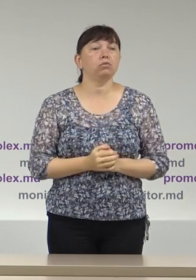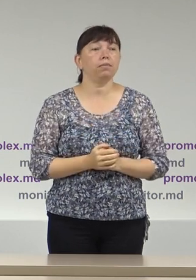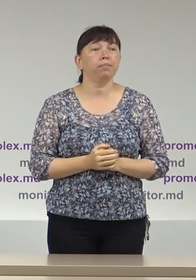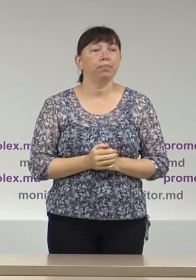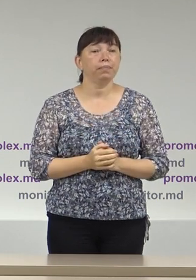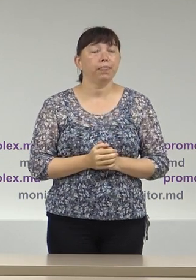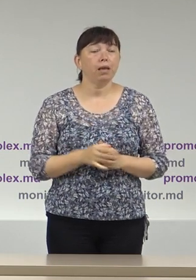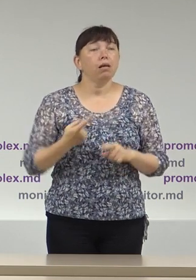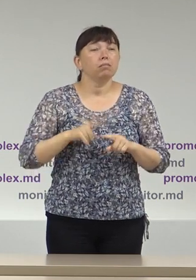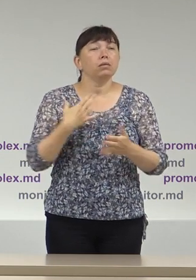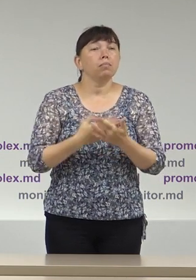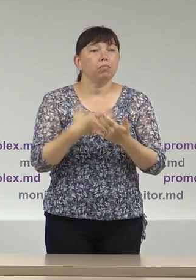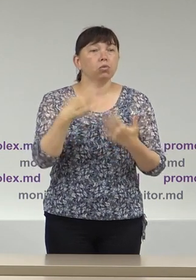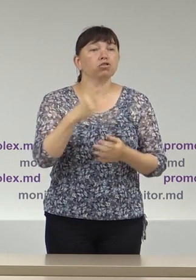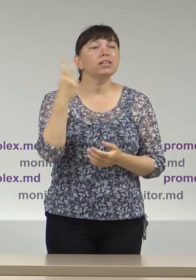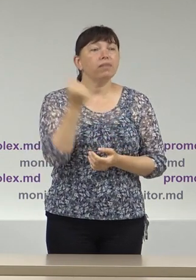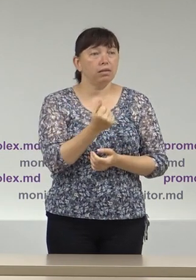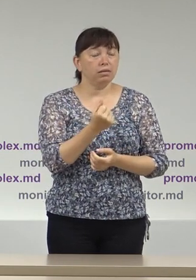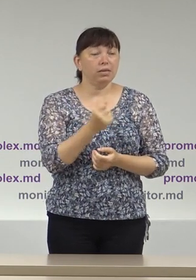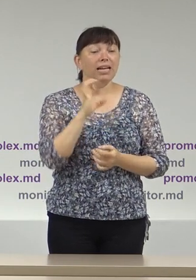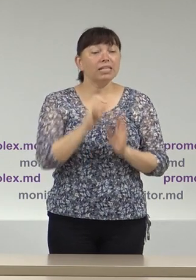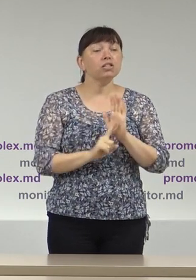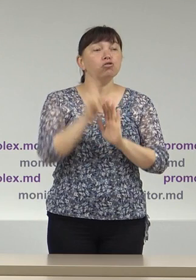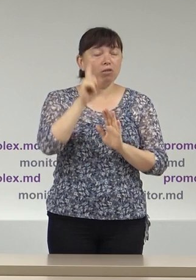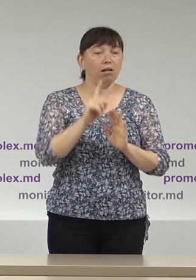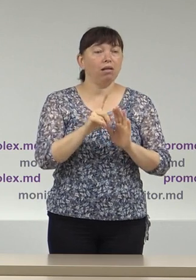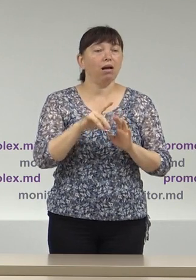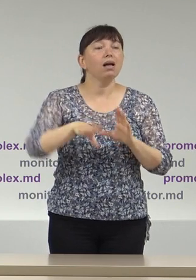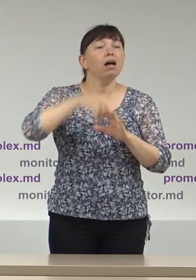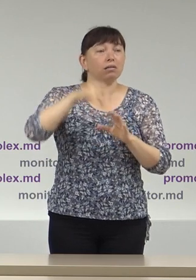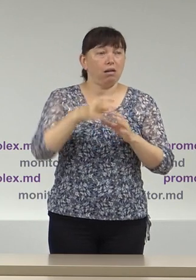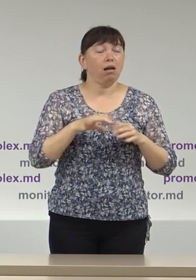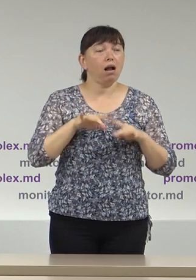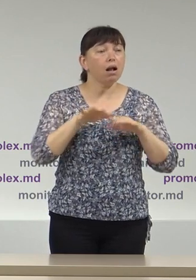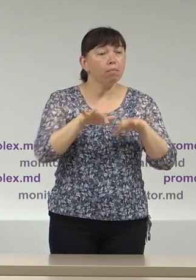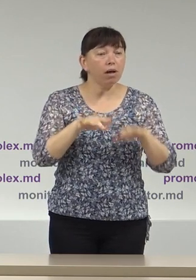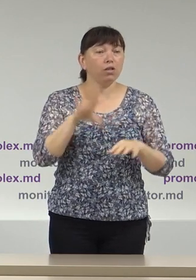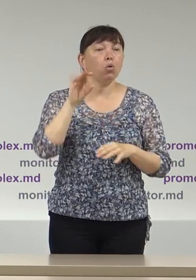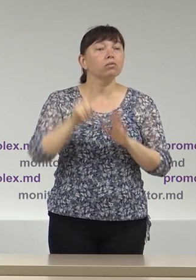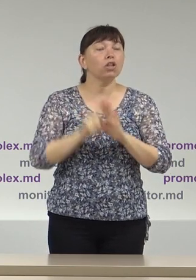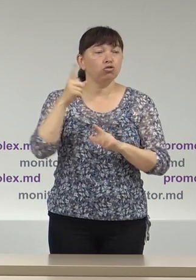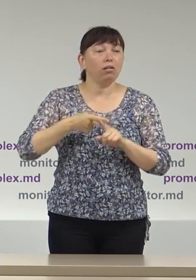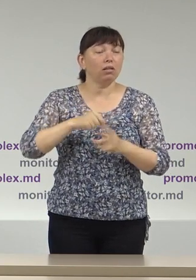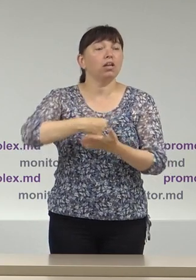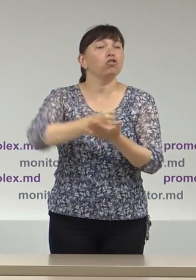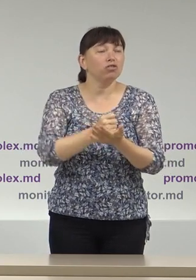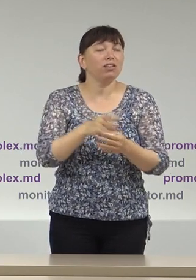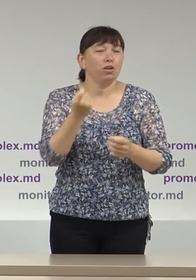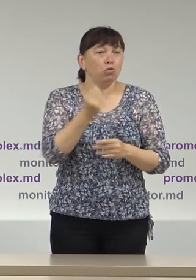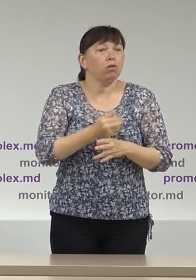la circa două săptămâni de la începutul campania electorală a adoptat această pătărire. Totuși, noi salutăm o astfel de